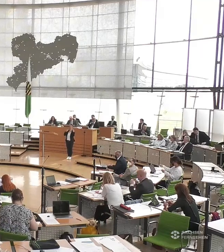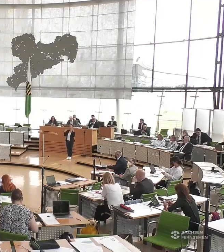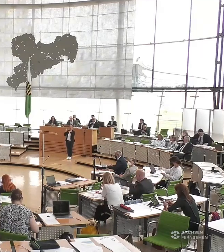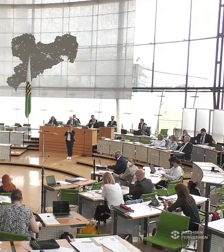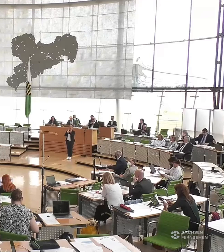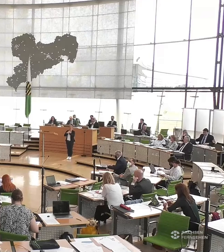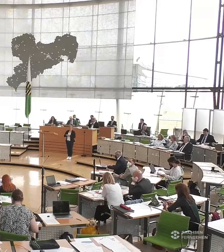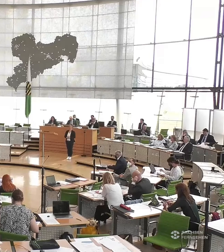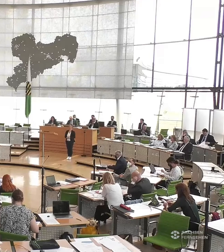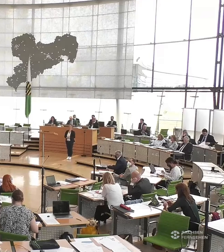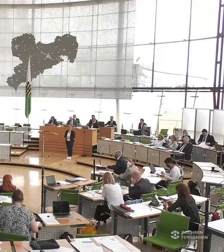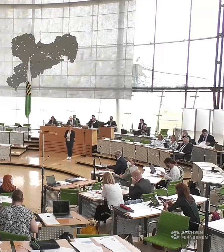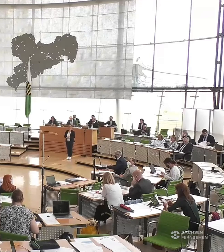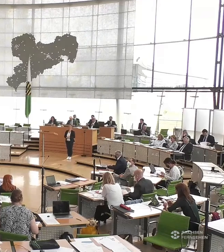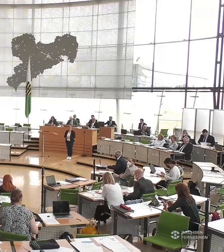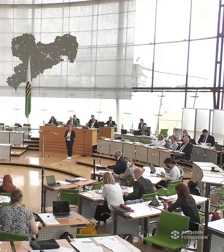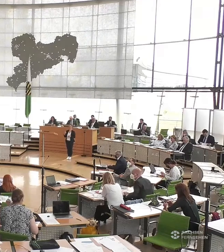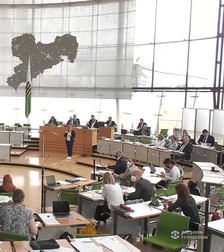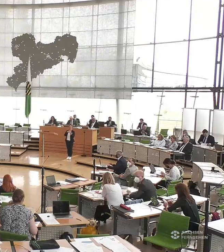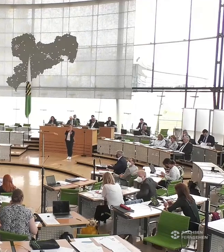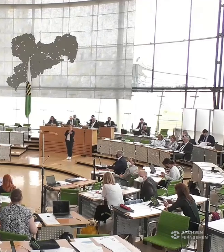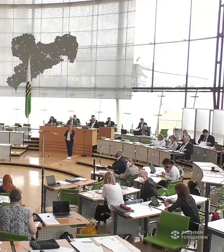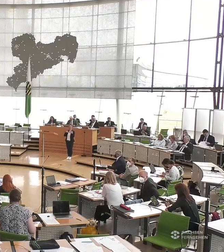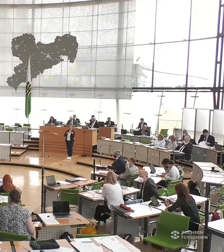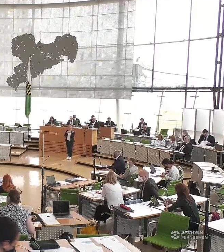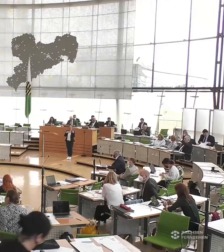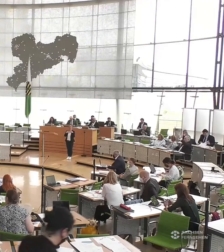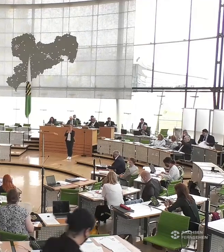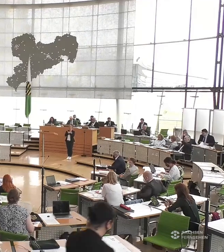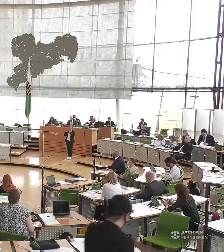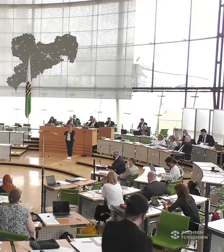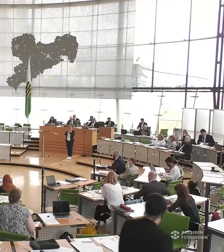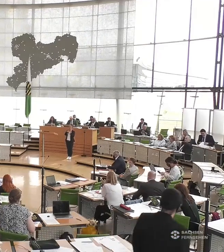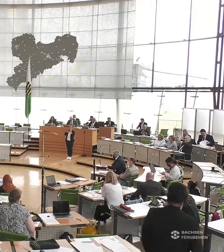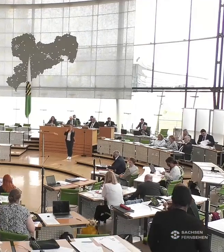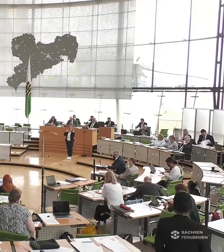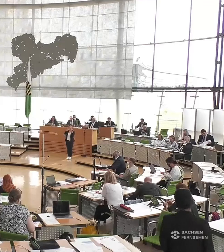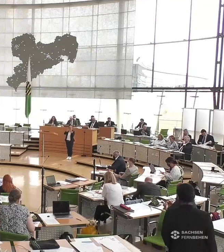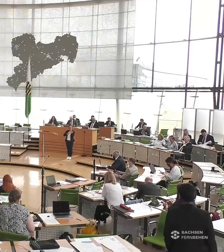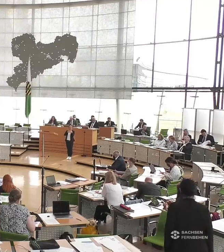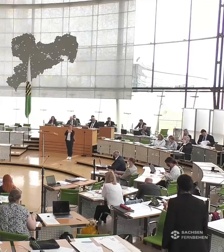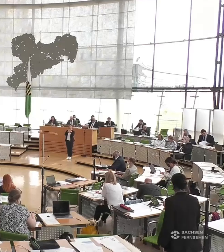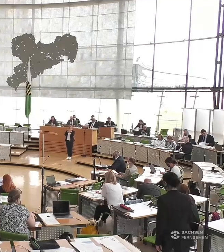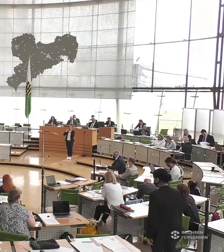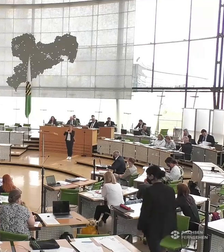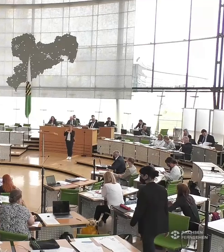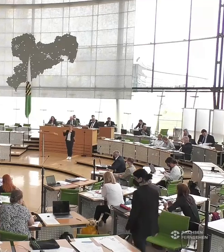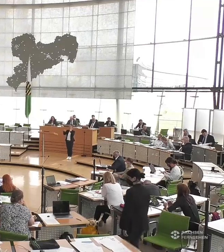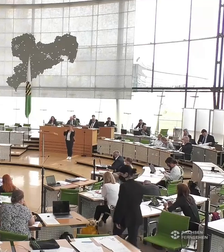Hierzu liegen mir die folgenden rechtzeitig eingegangenen Anträge auf aktuelle Debatten vor.